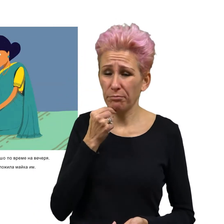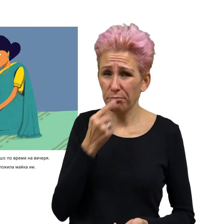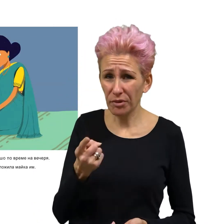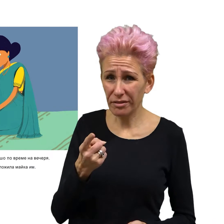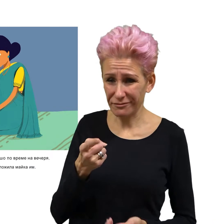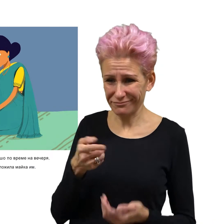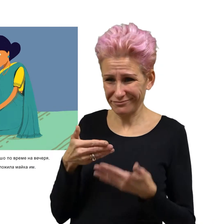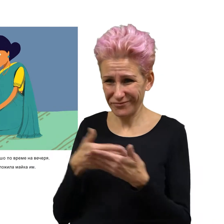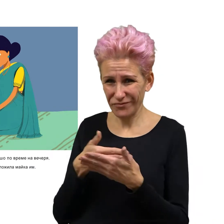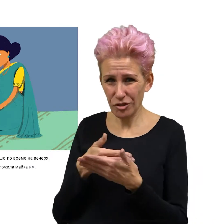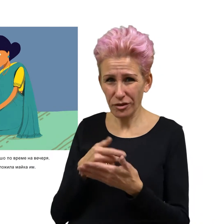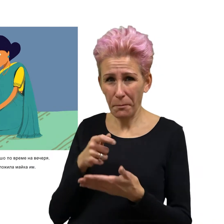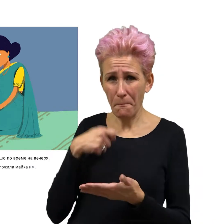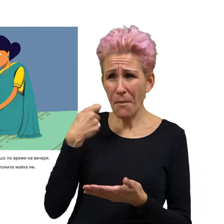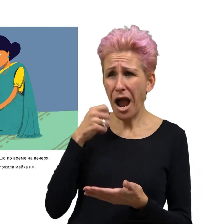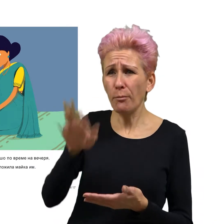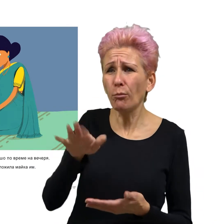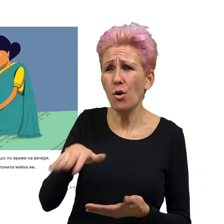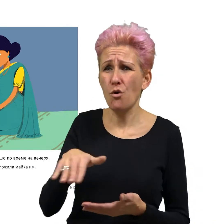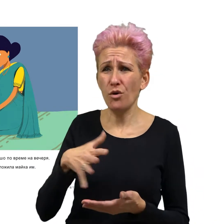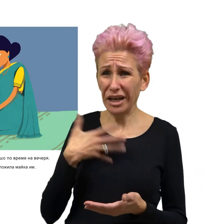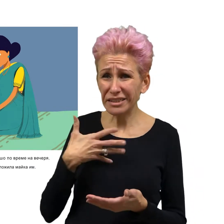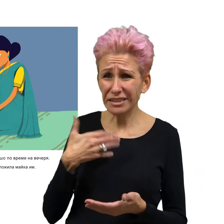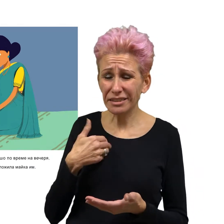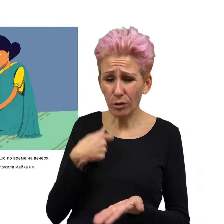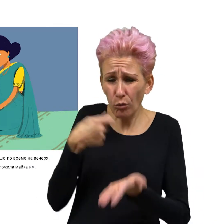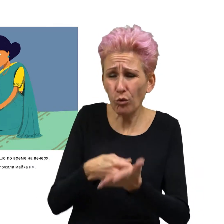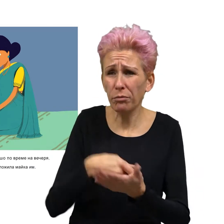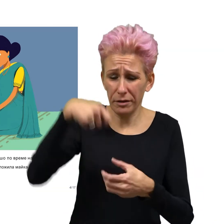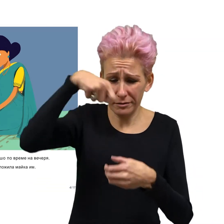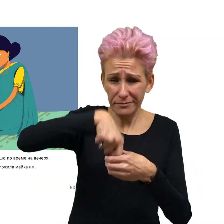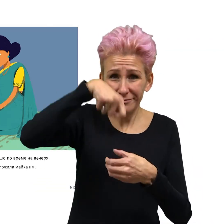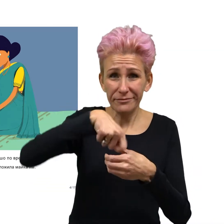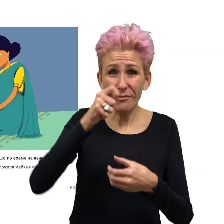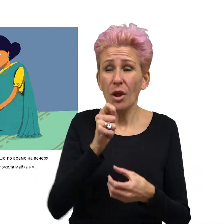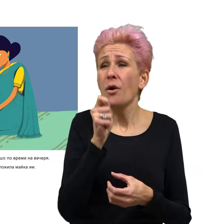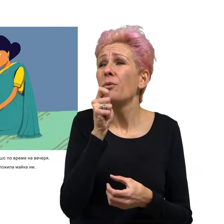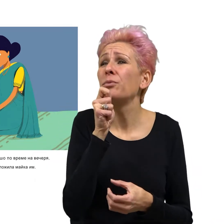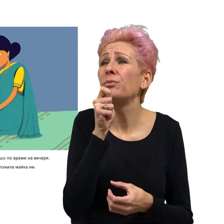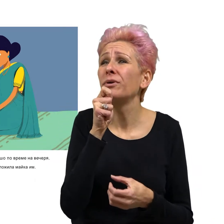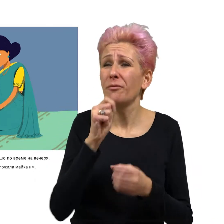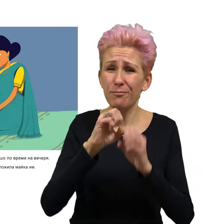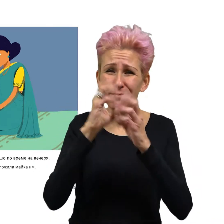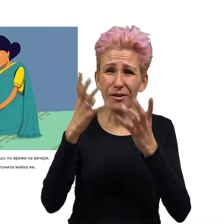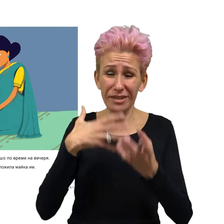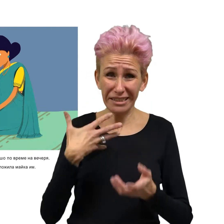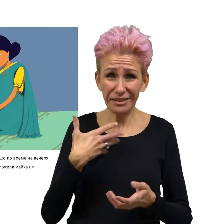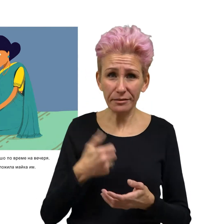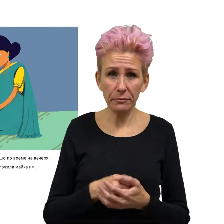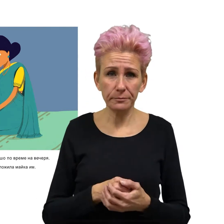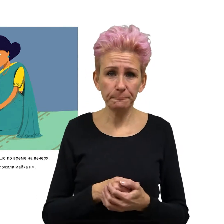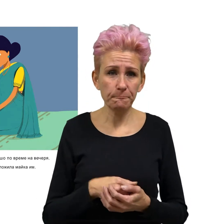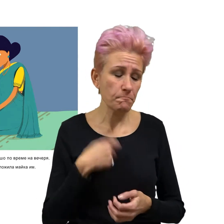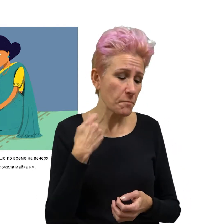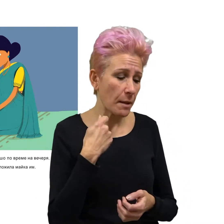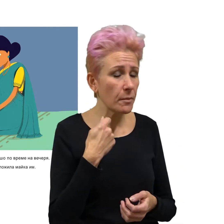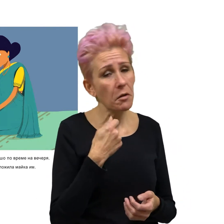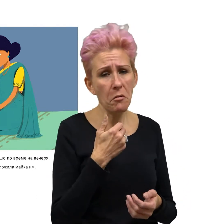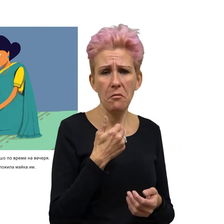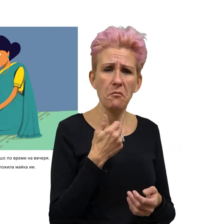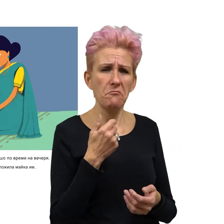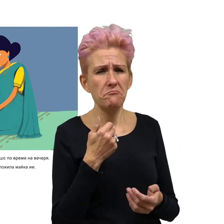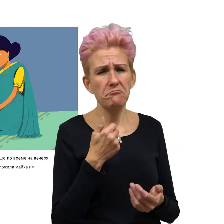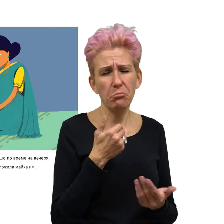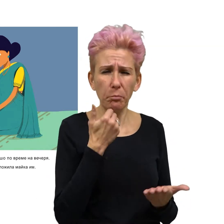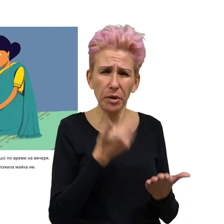Мамо, може ли да си купим машинка за балончета, попитал Мишо по време на вечеря. Може да си направите сами вкъщи. Защо не пробвате